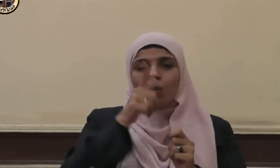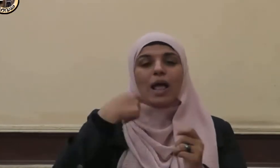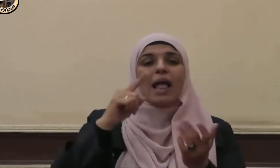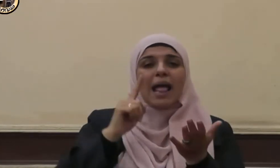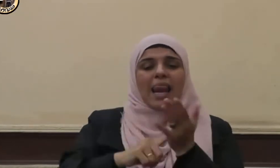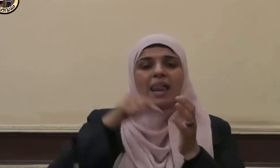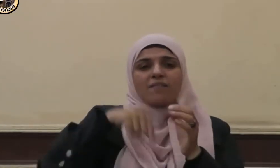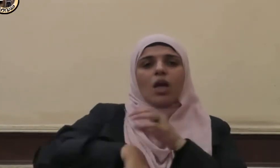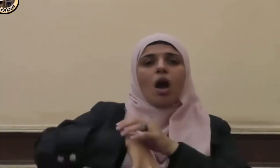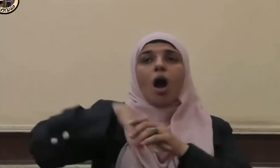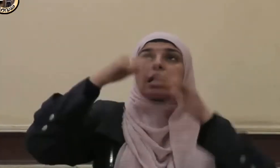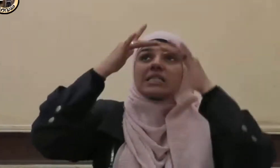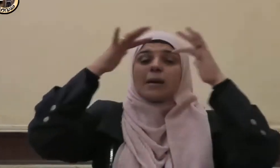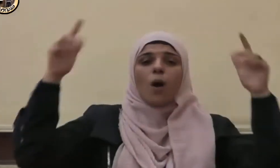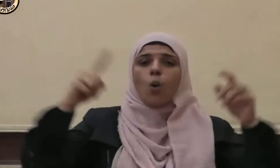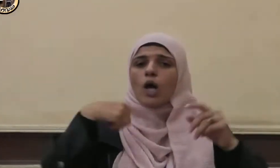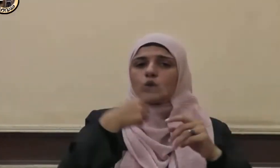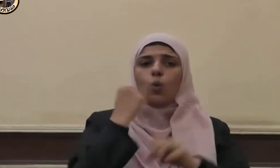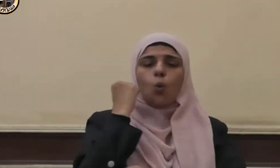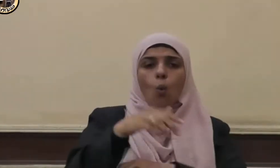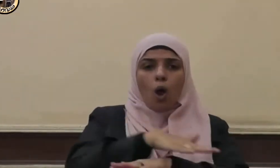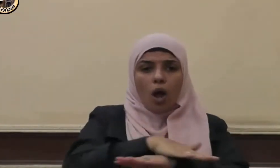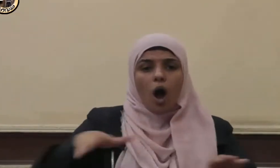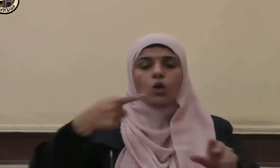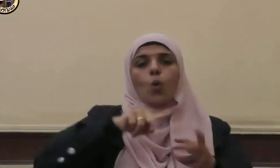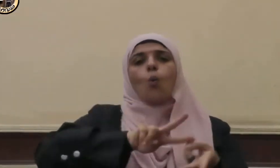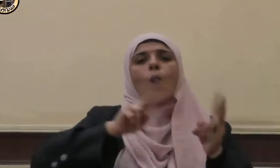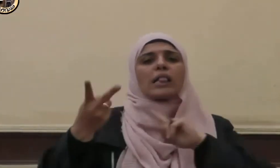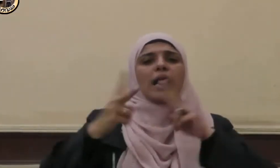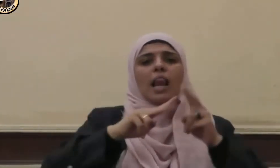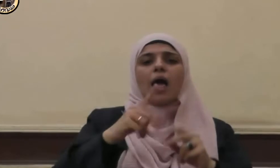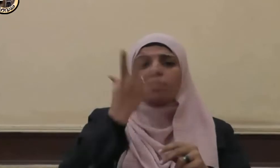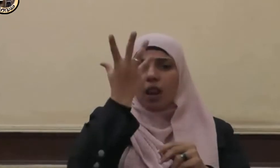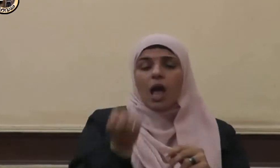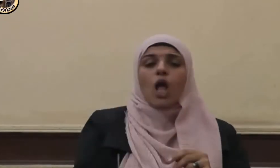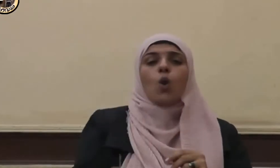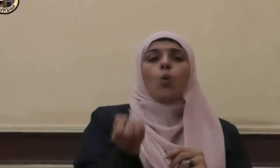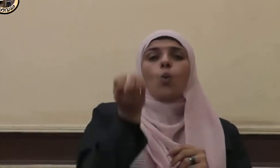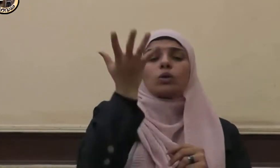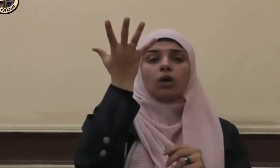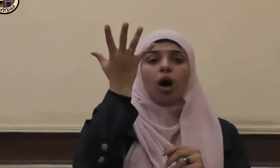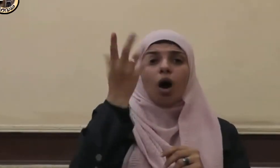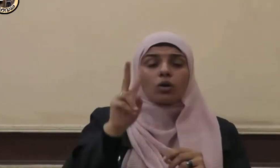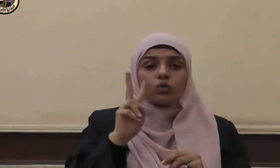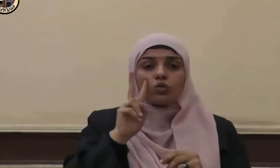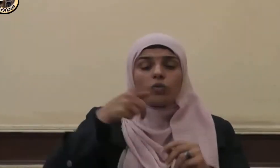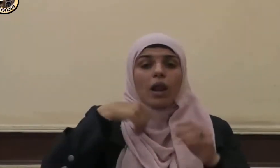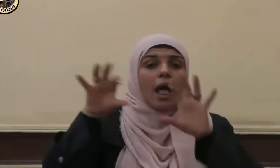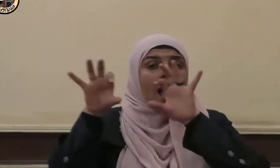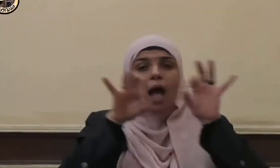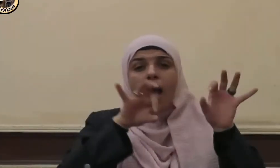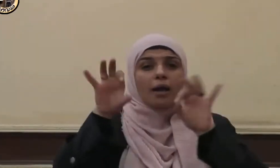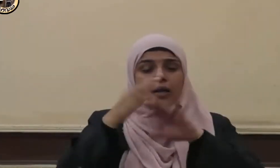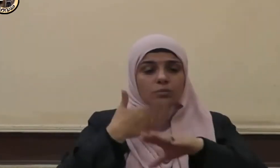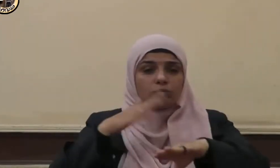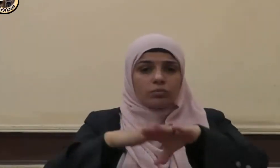خلق السماوات والأرض واختلاف الليل والنهار لآيات لأولي الألباب